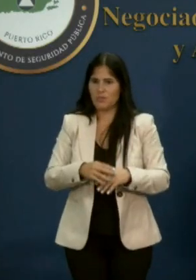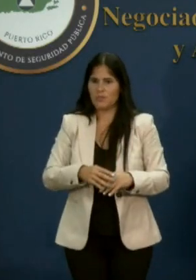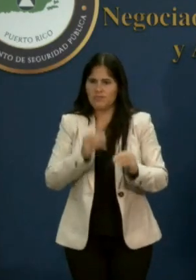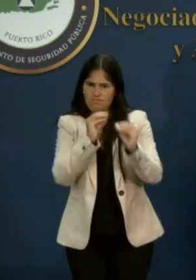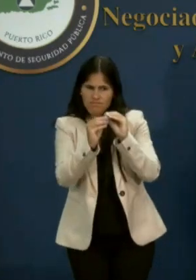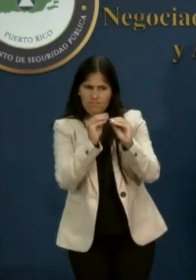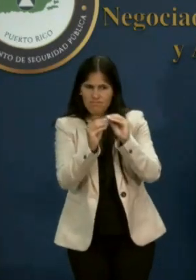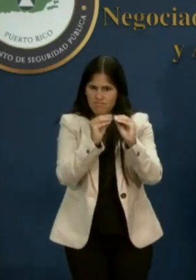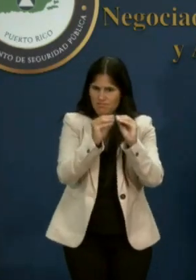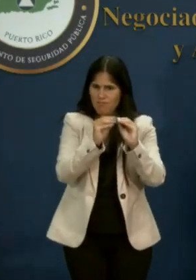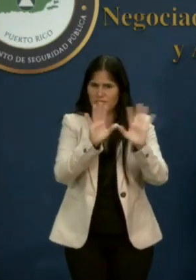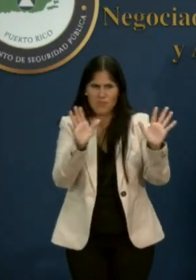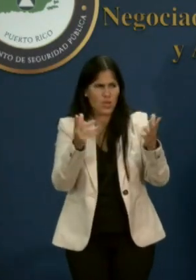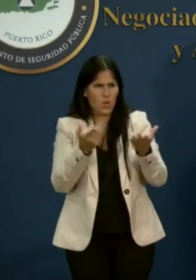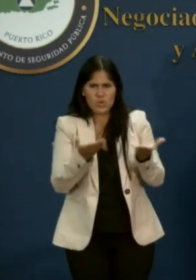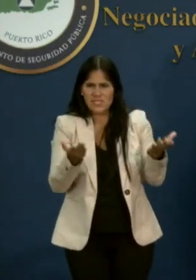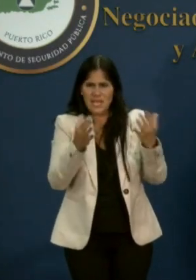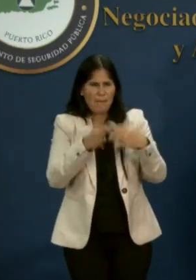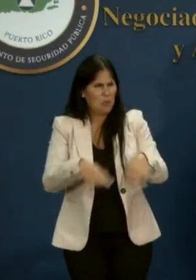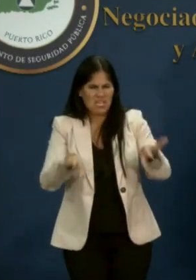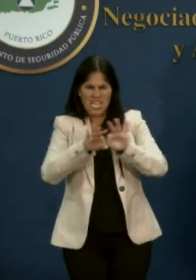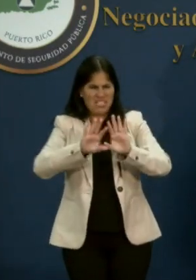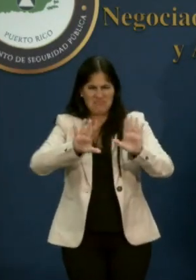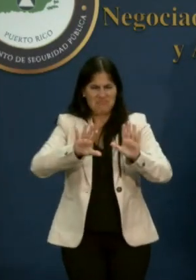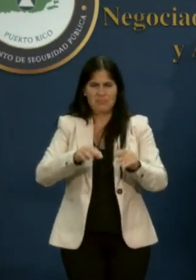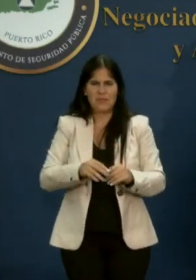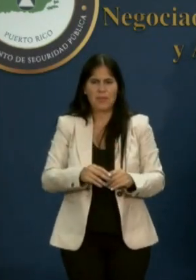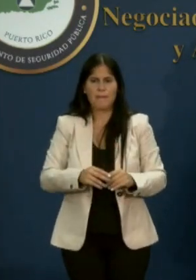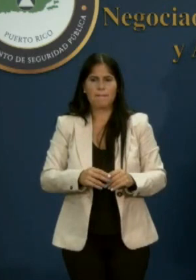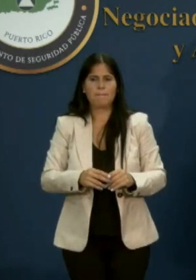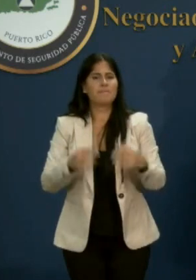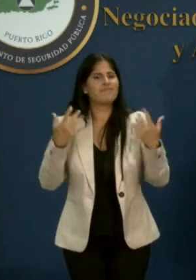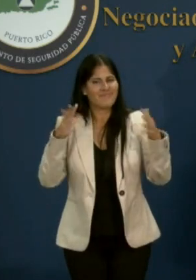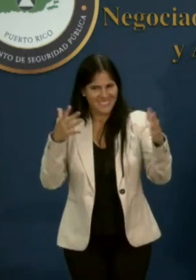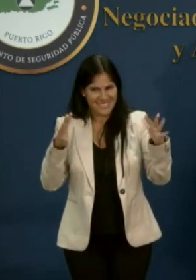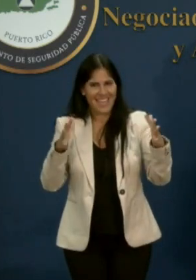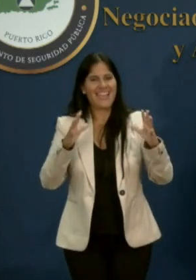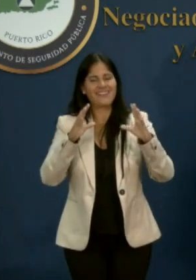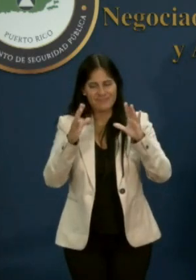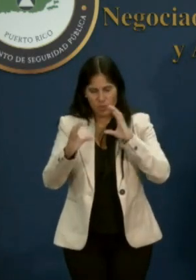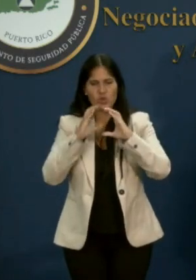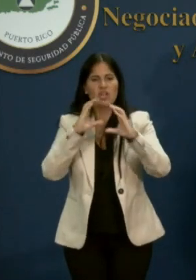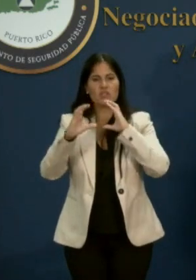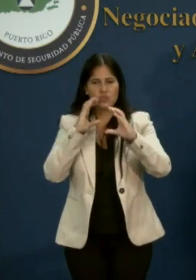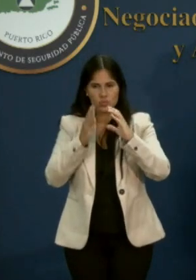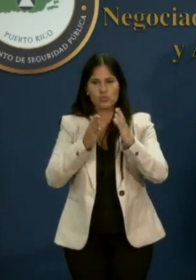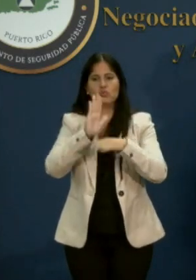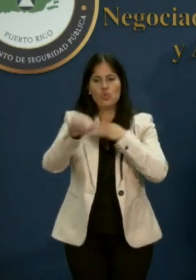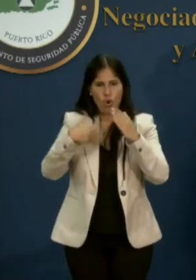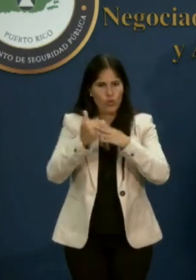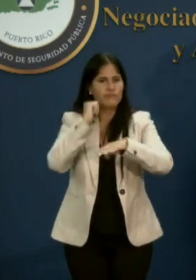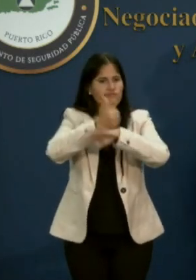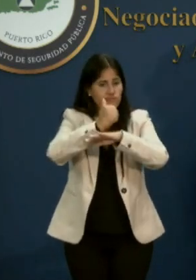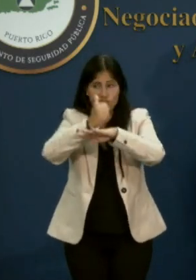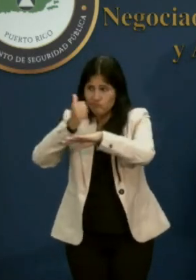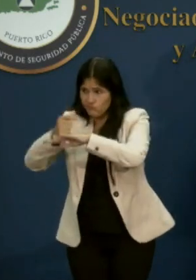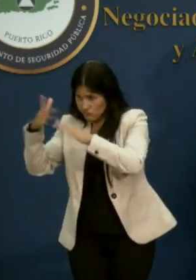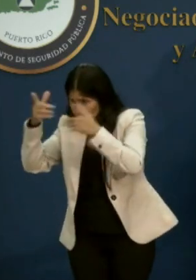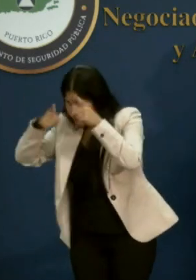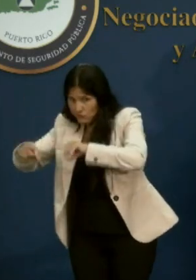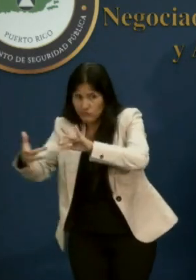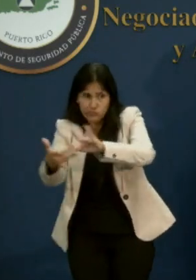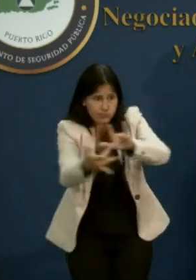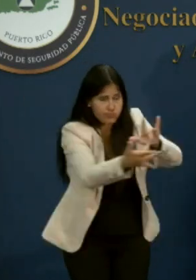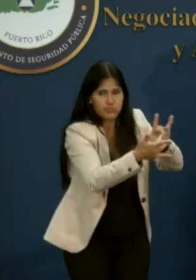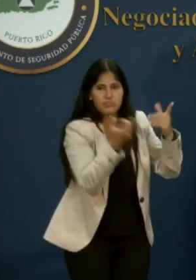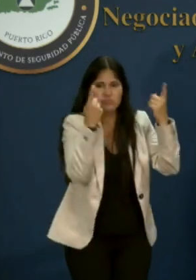ajustar. Cosas particulares, yo lo que diría es que ahora ya los canales de comunicación están todos establecidos. Por ejemplo, yo creo que ya los